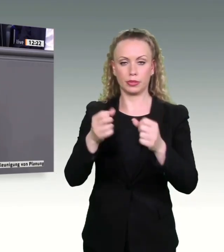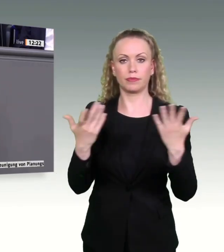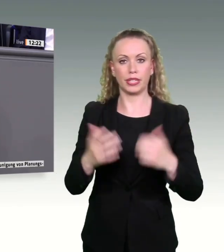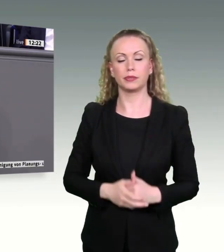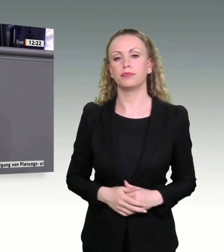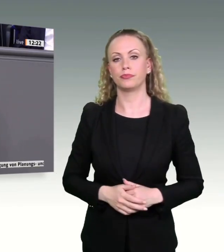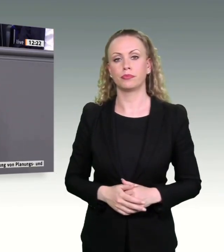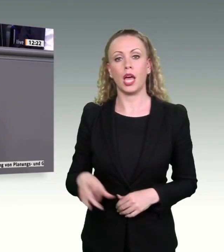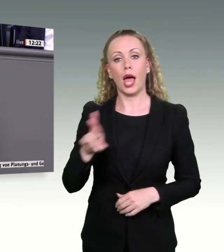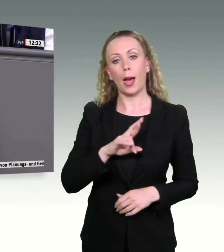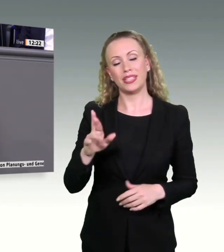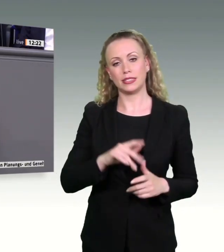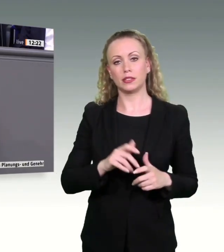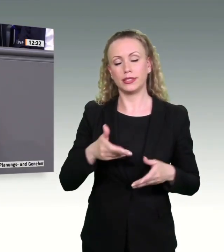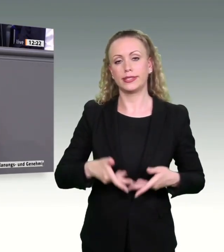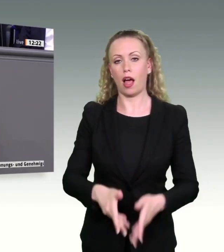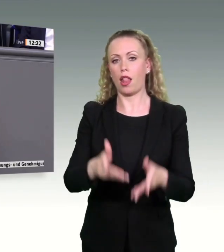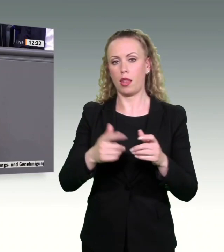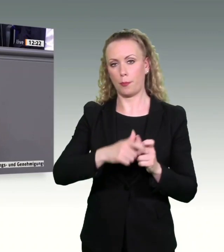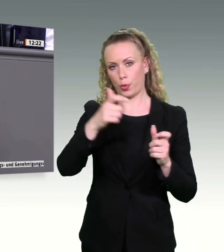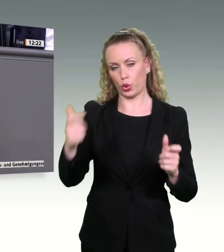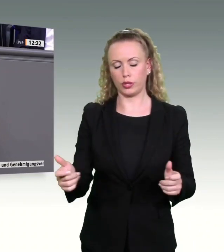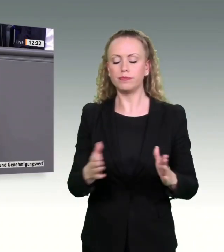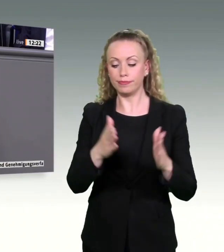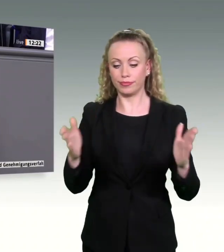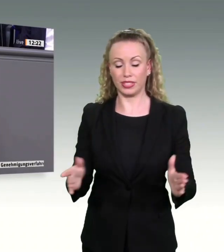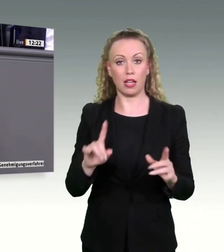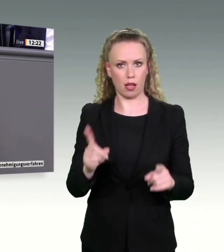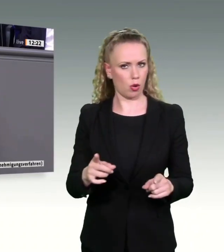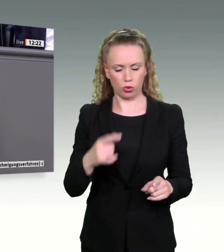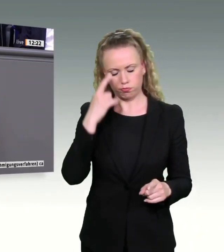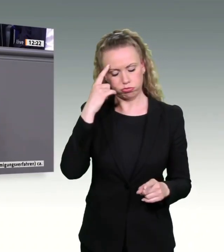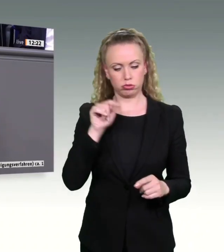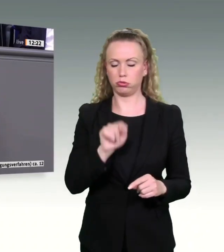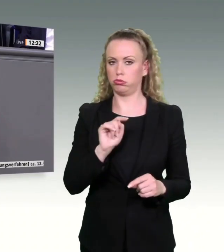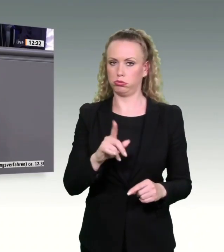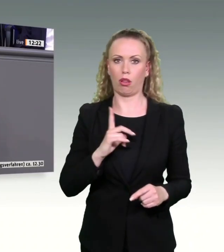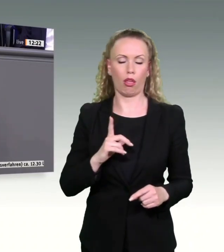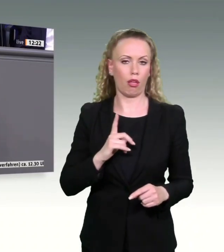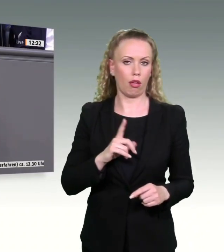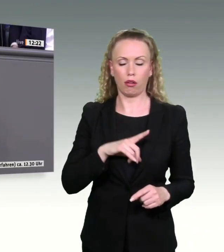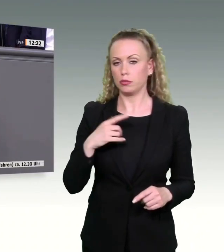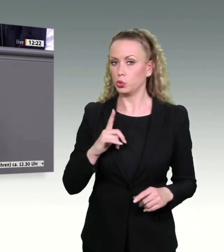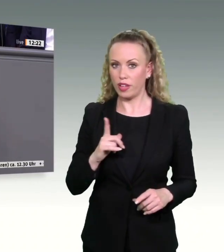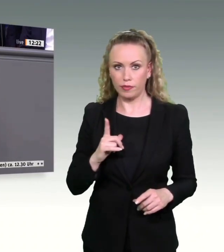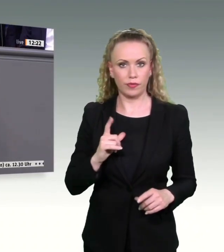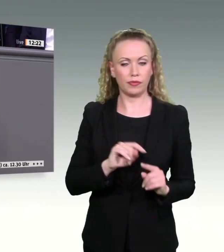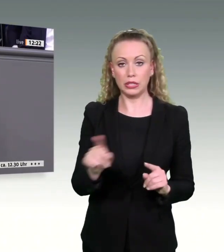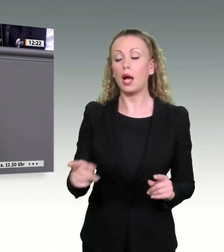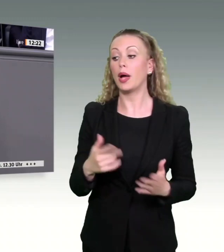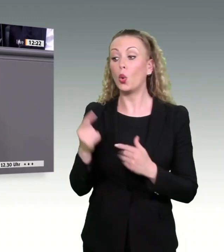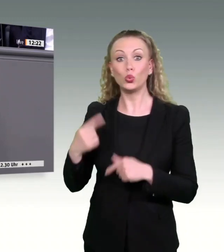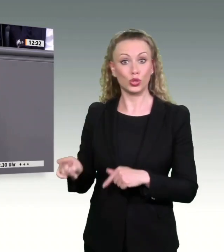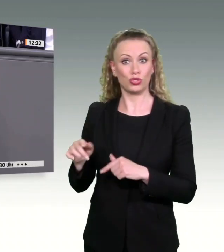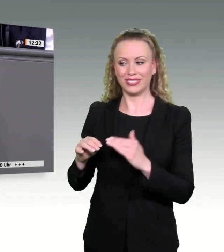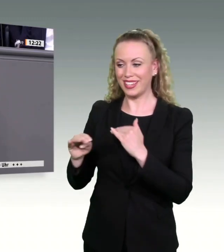ganz enorm. Und hier ist auch ein Beispiel, was diese Ampel mit auf den Weg gebracht hat und auch unterstützt. Und auch dafür mein Dank nochmal an alle Kolleginnen und Kollegen, dass wir